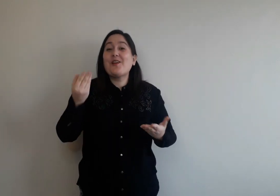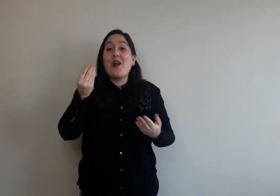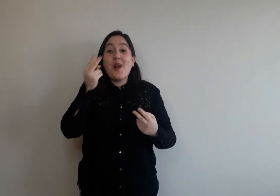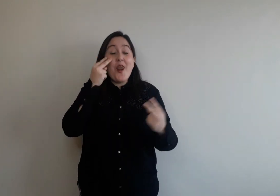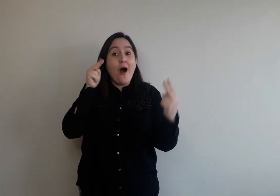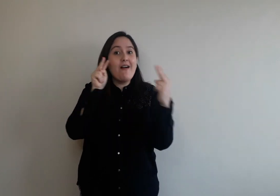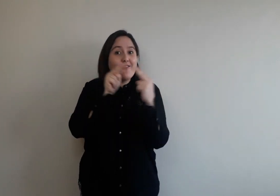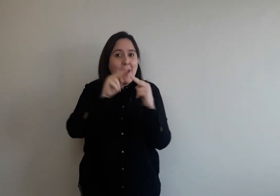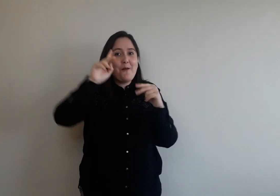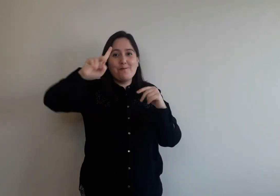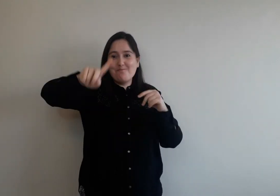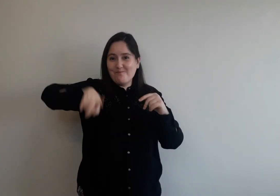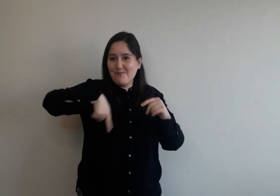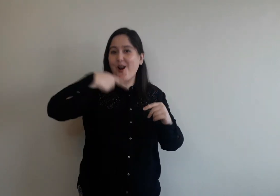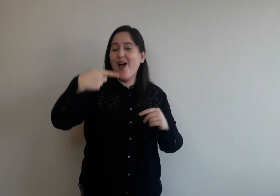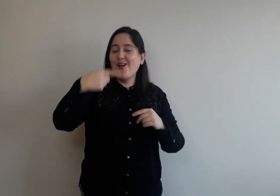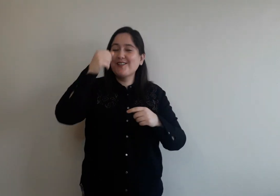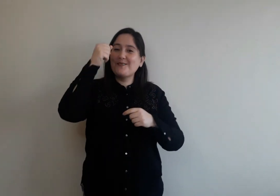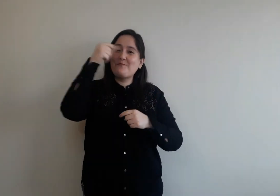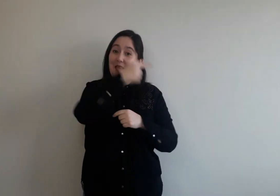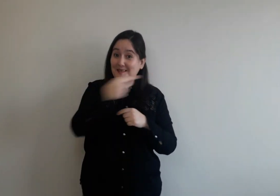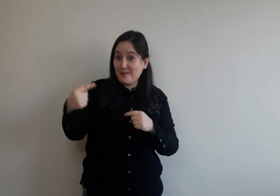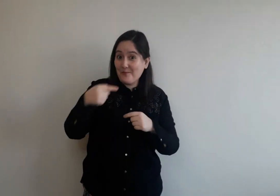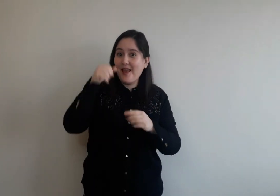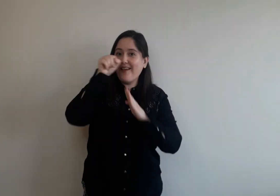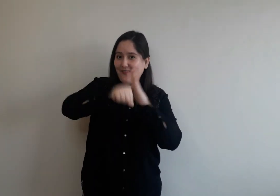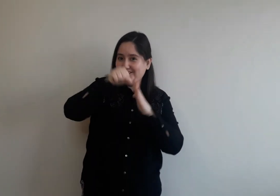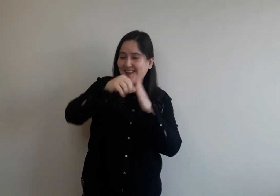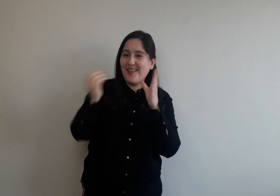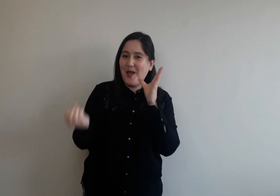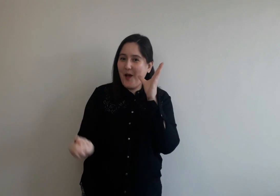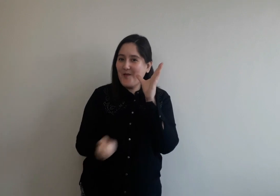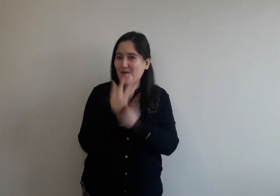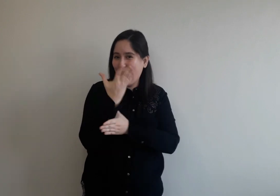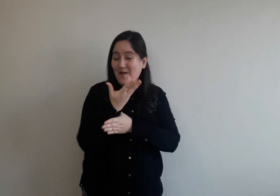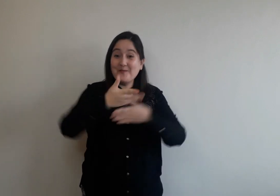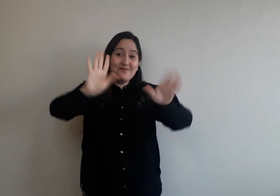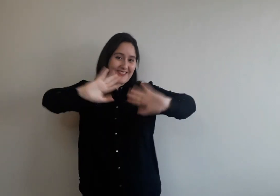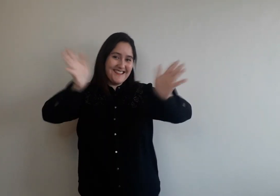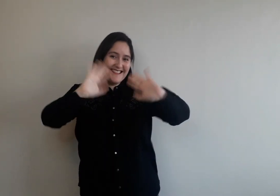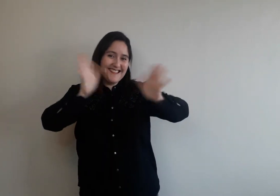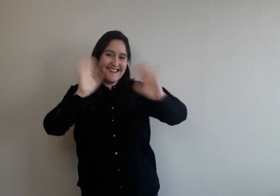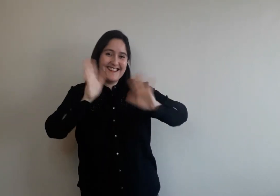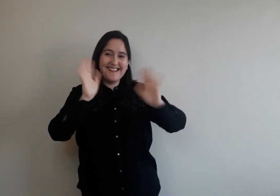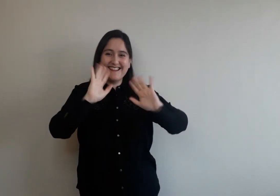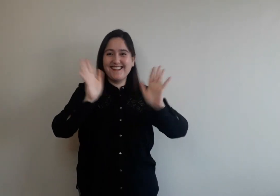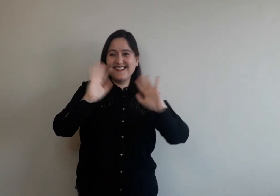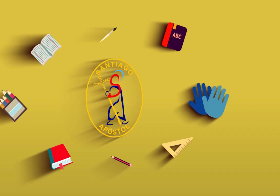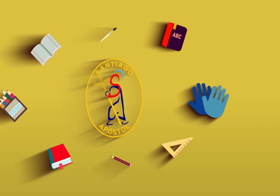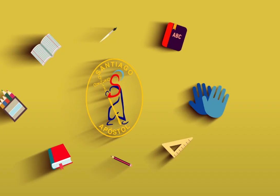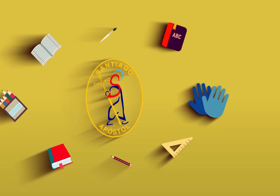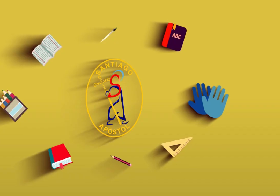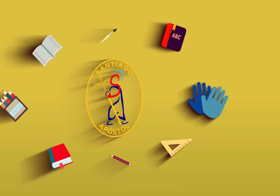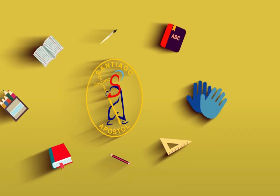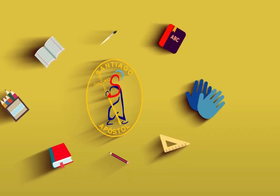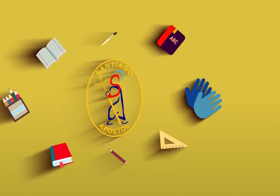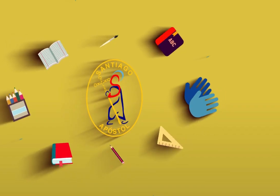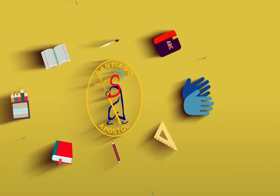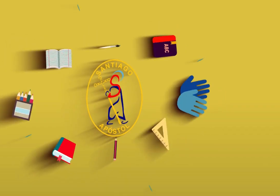así es que nos vemos la próxima semana en un nuevo video. ¡Chao! Chao. Chao. Chao. Chao.